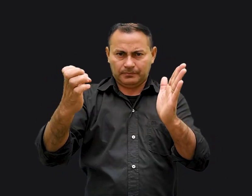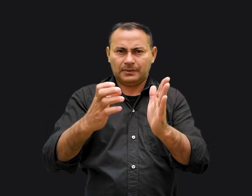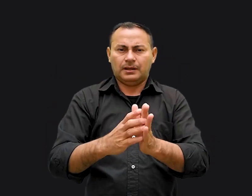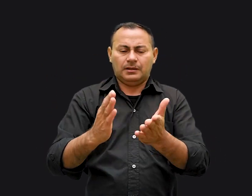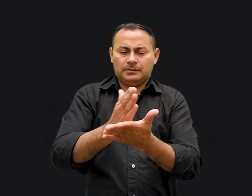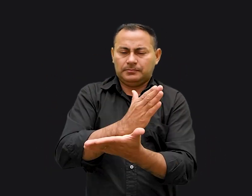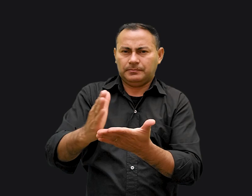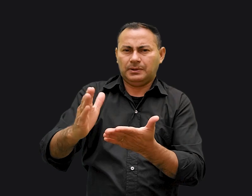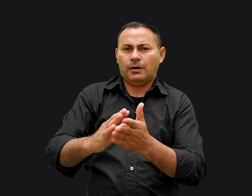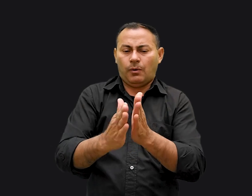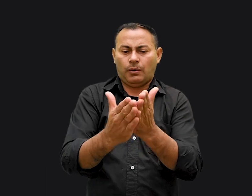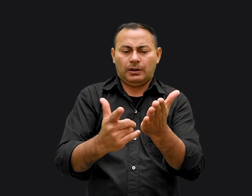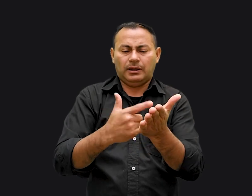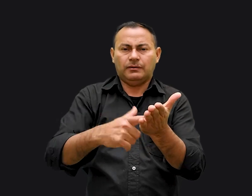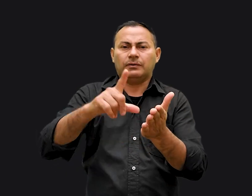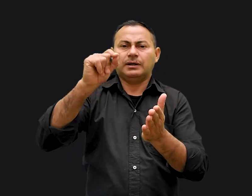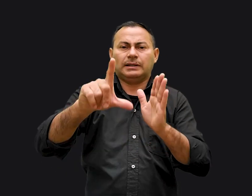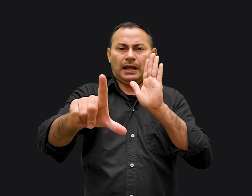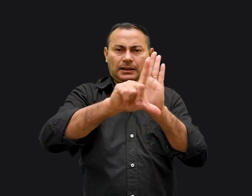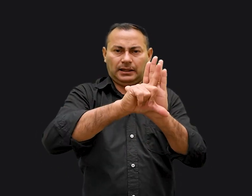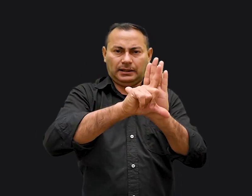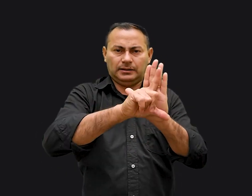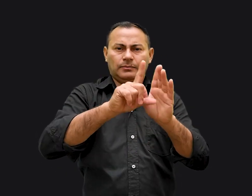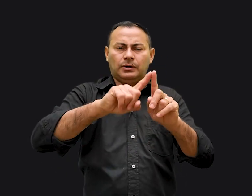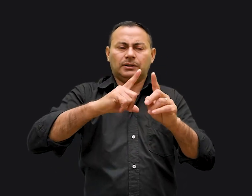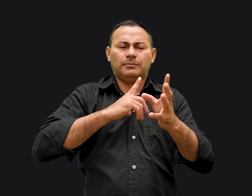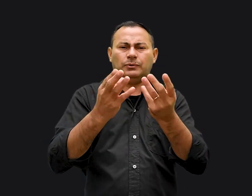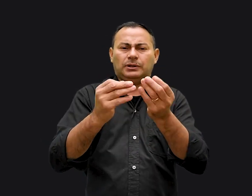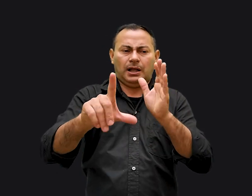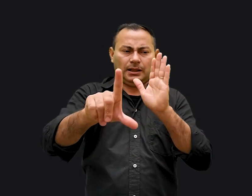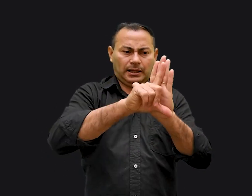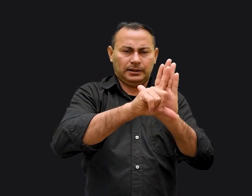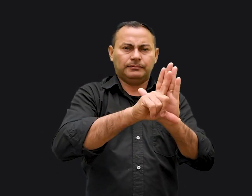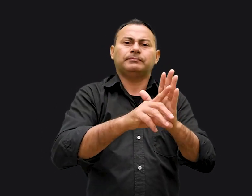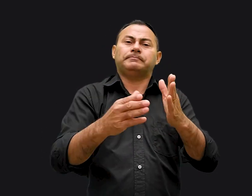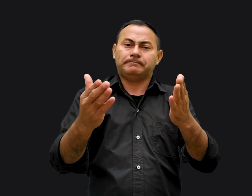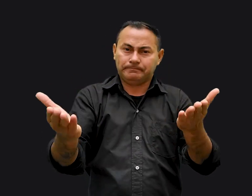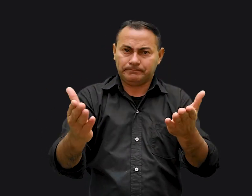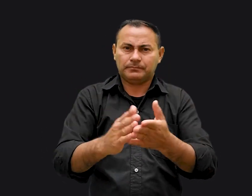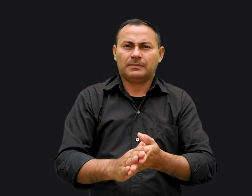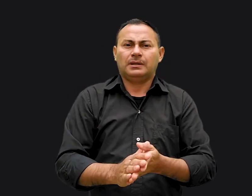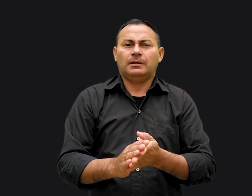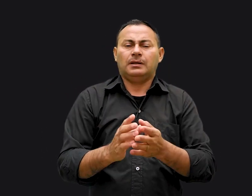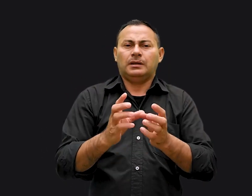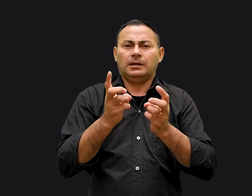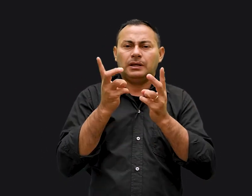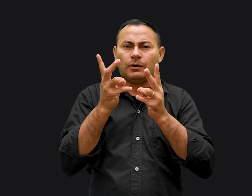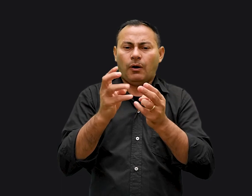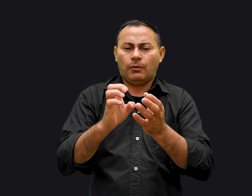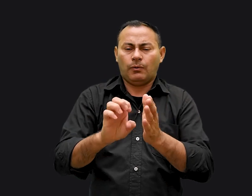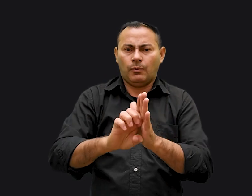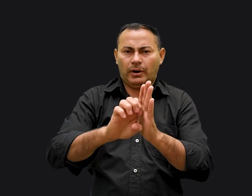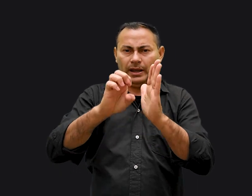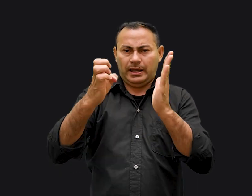Êxodo é classificado como o livro da lei, porque existem muitas leis. Aliás, assim como o Êxodo também, nós temos